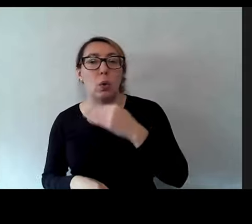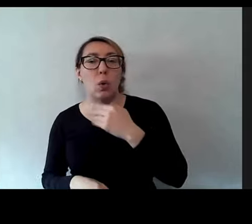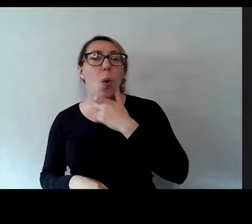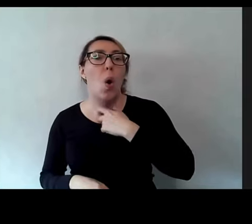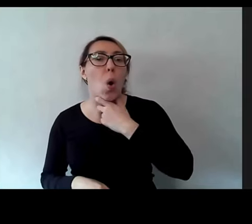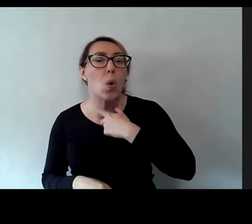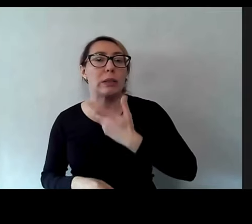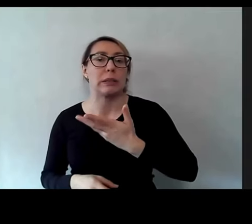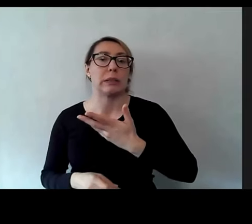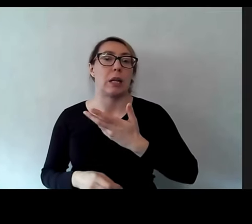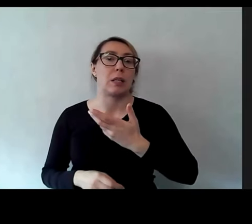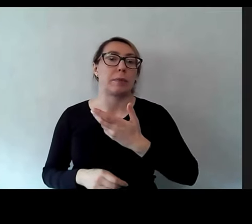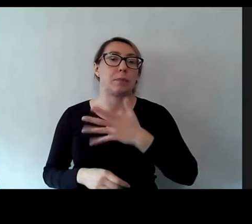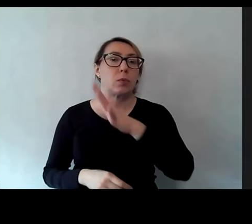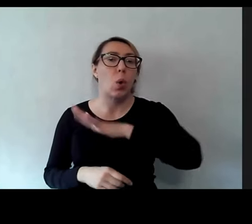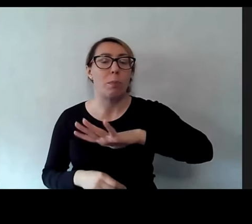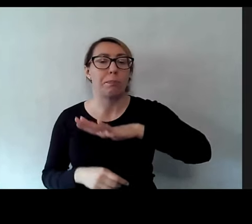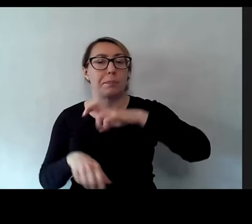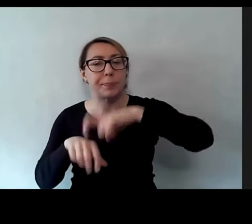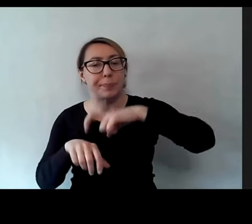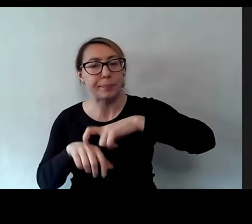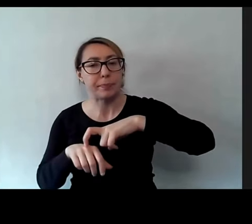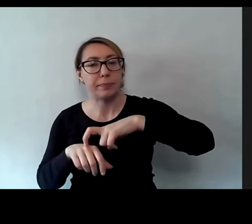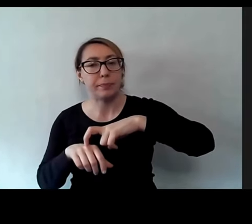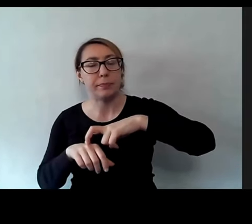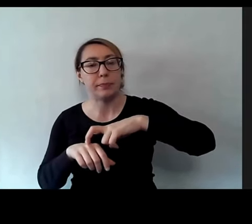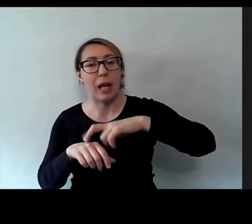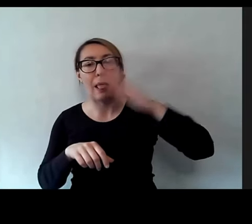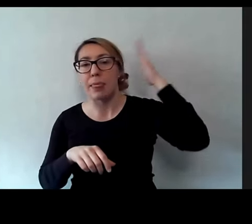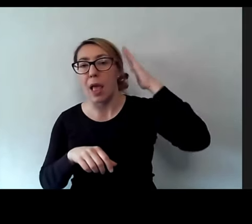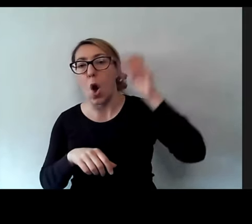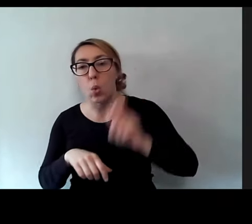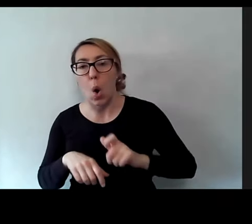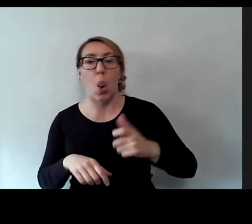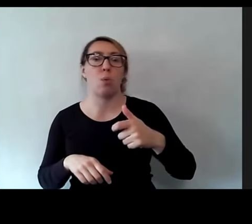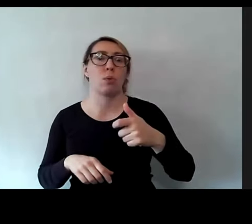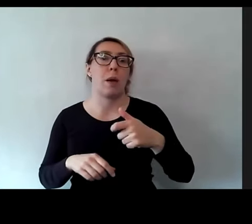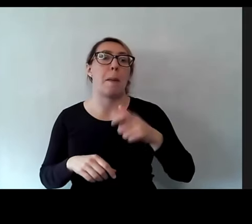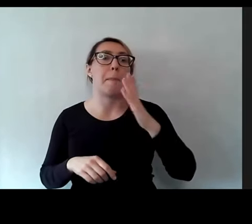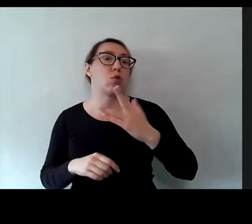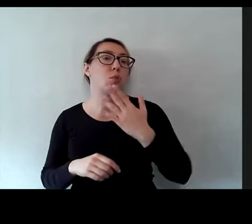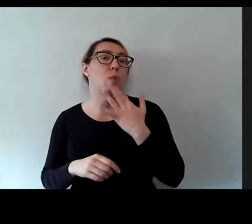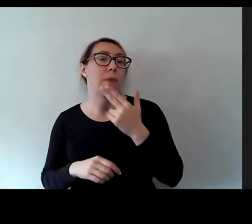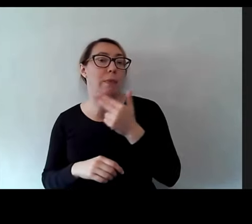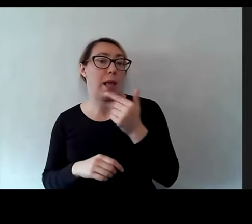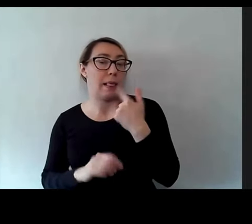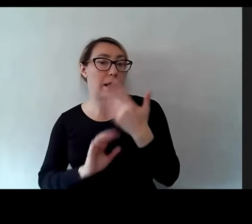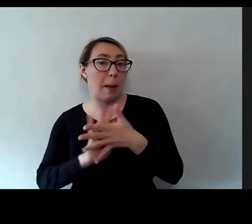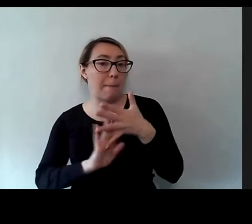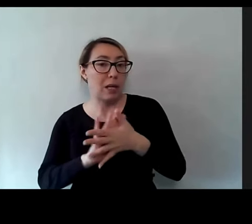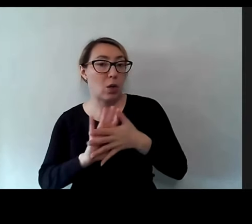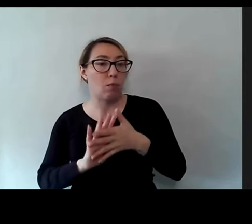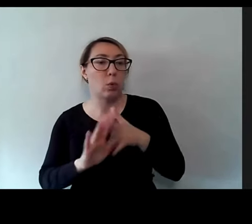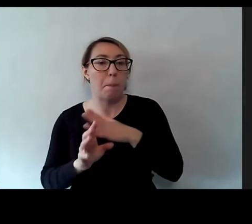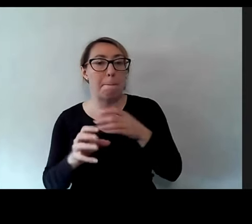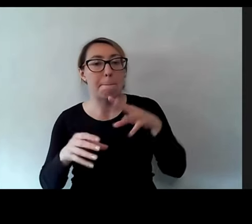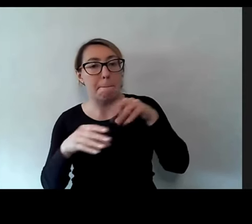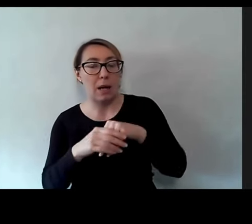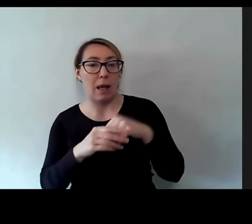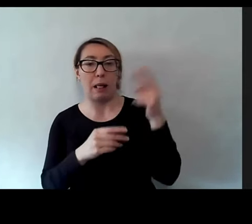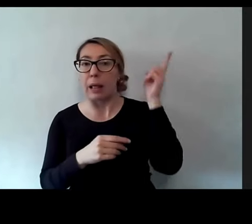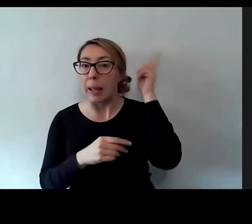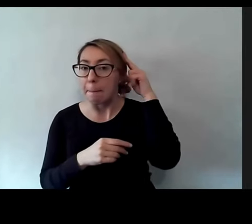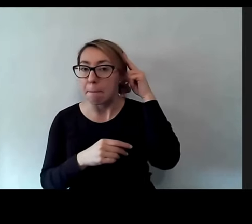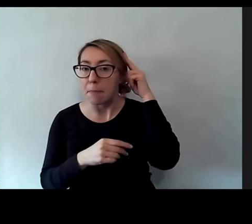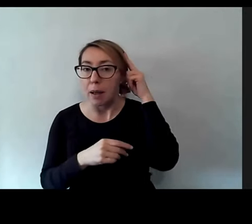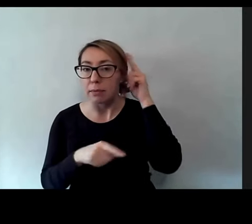tych obszarów medycznych, może neurologii, będą mówić o języku migowym jako o czymś, co towarzyszy implantom i